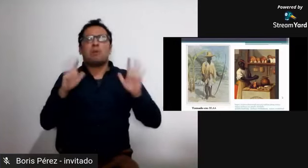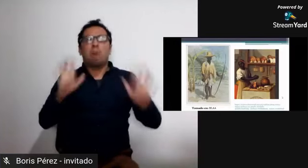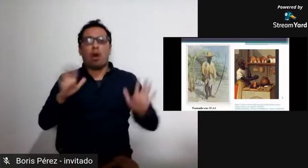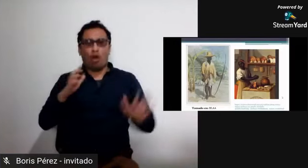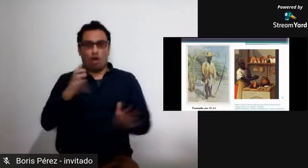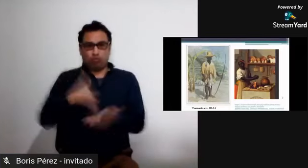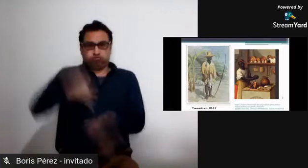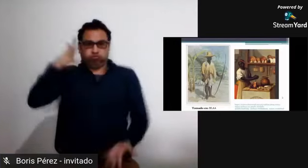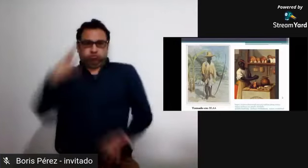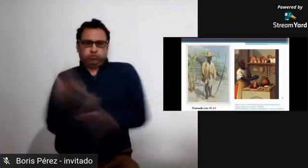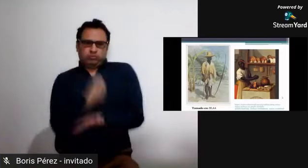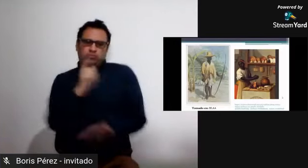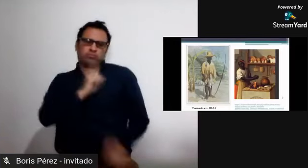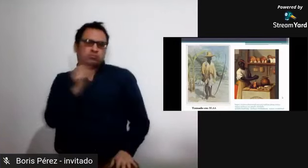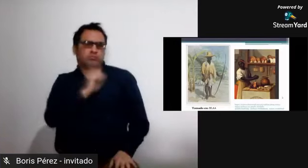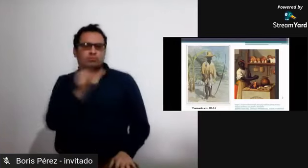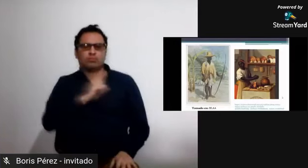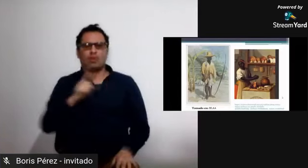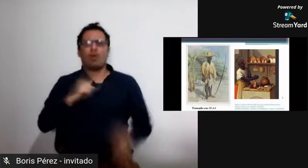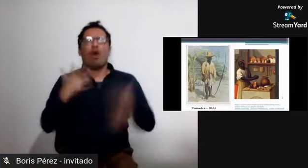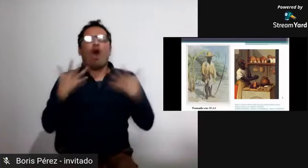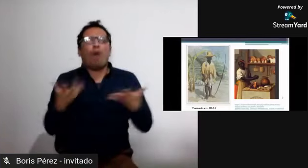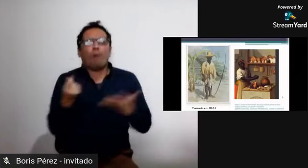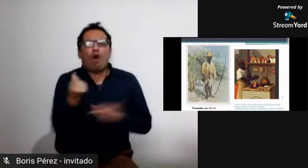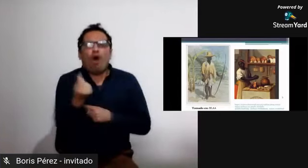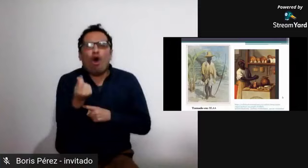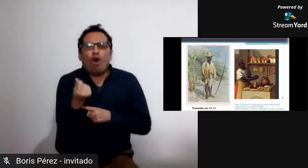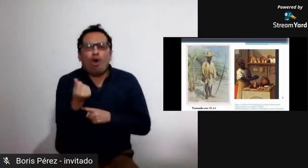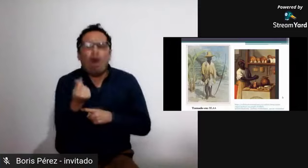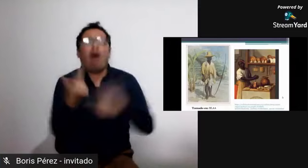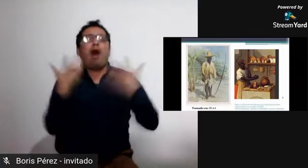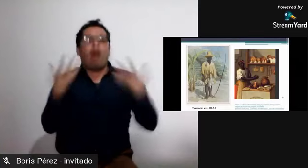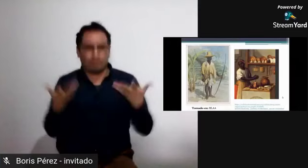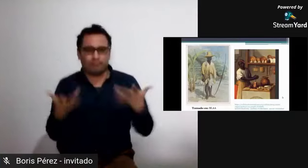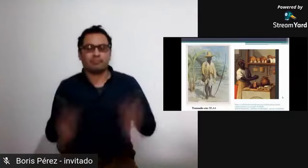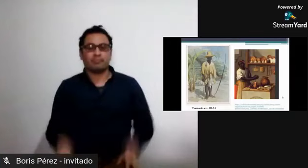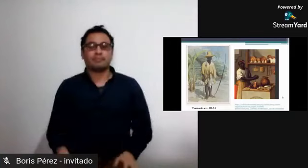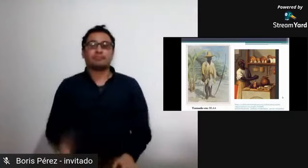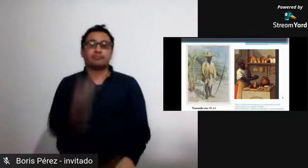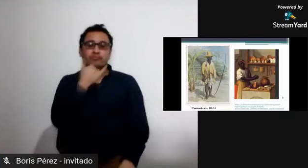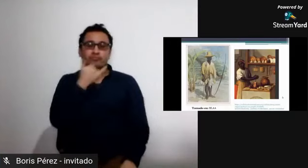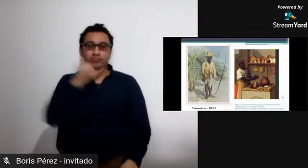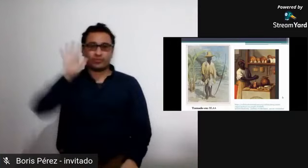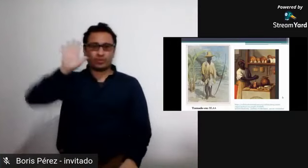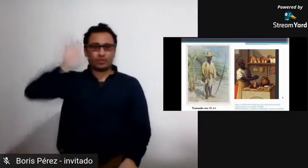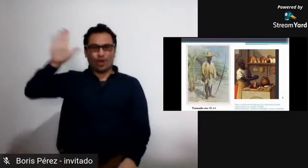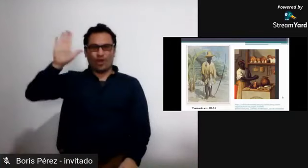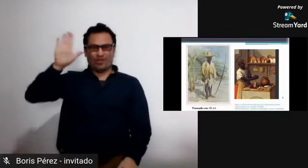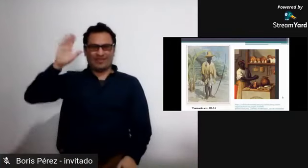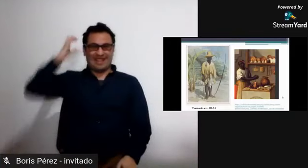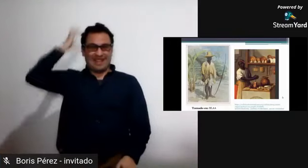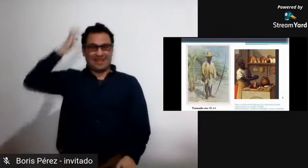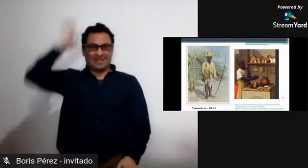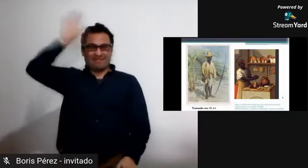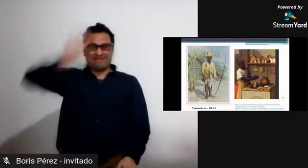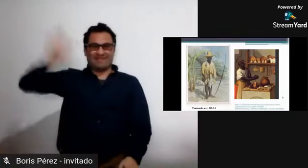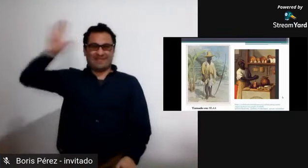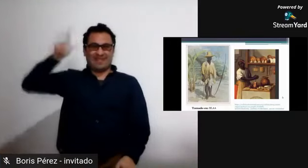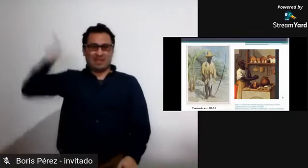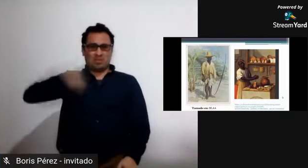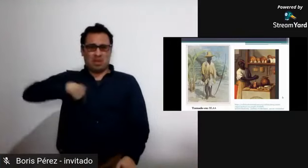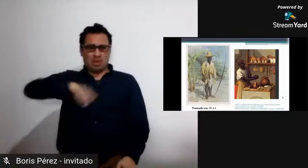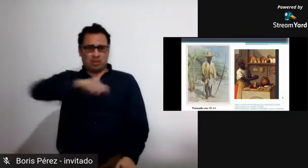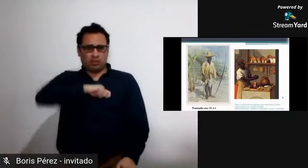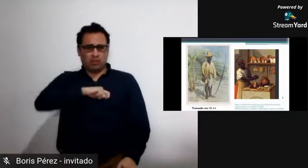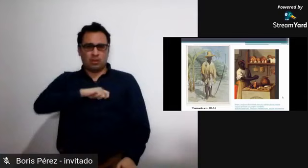que inicialmente fueron esclavos pero consiguieron su libertad y por lo